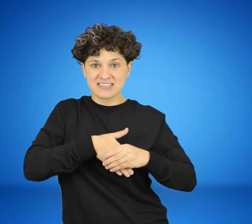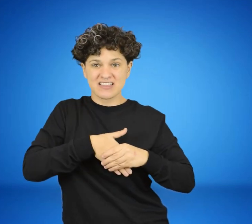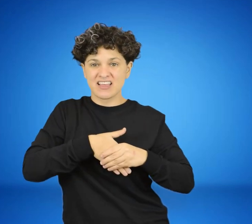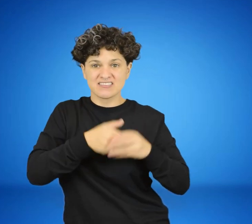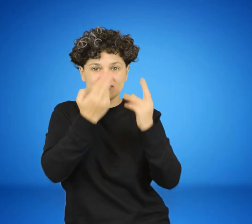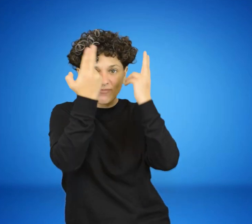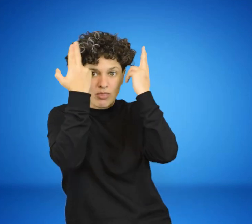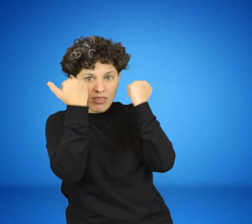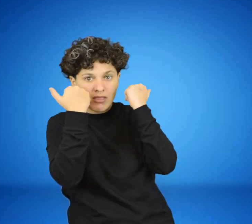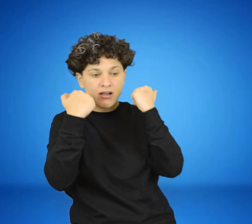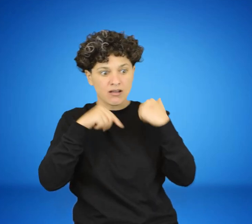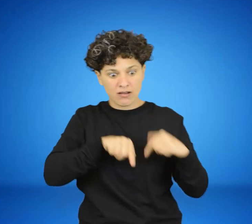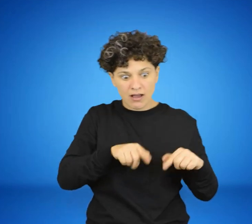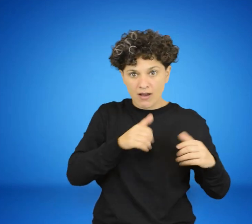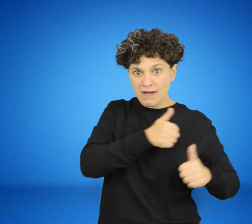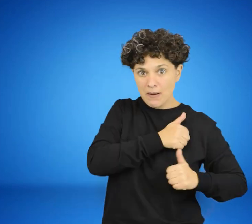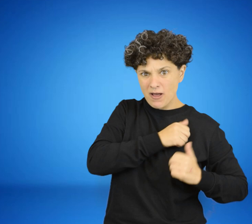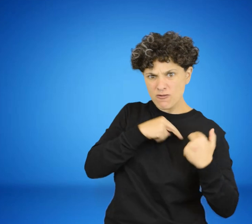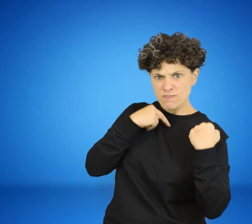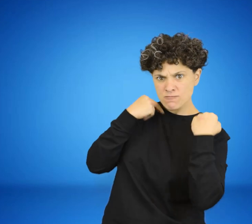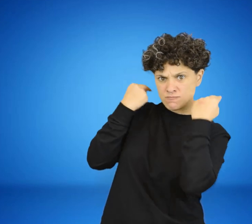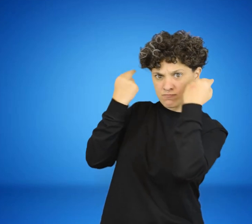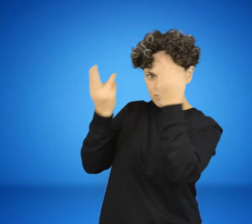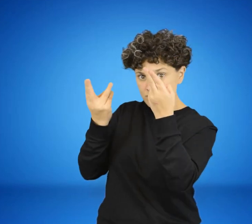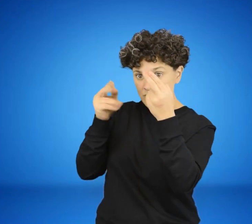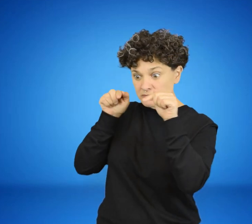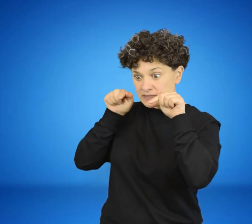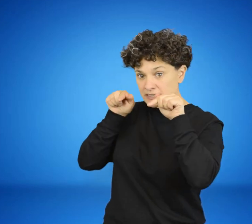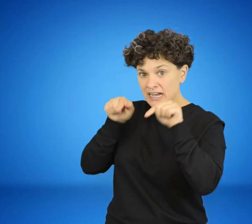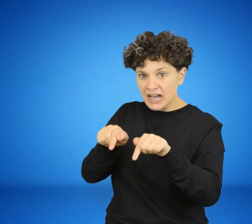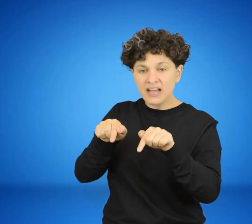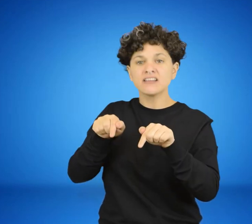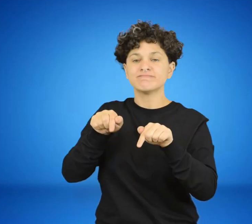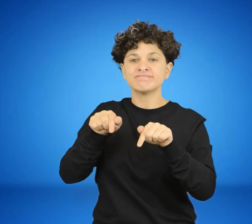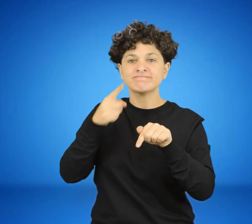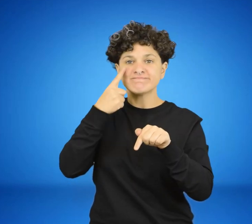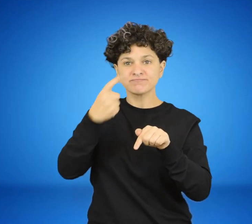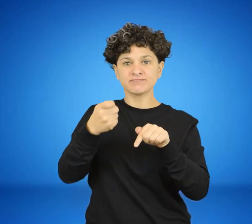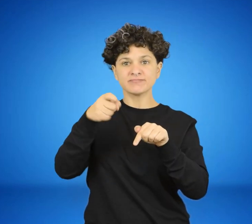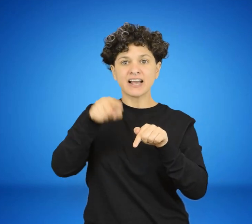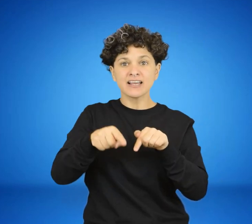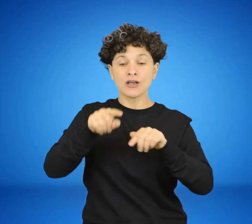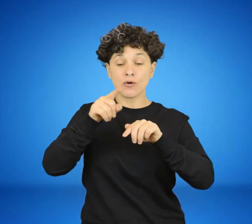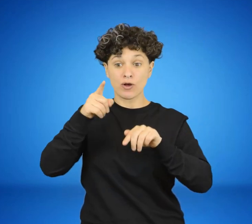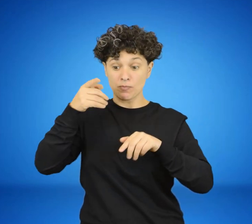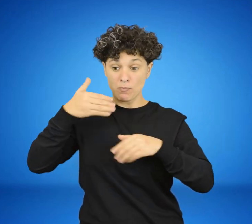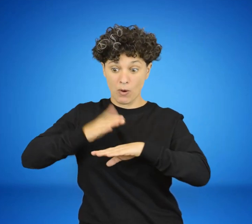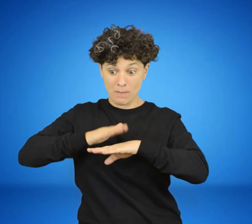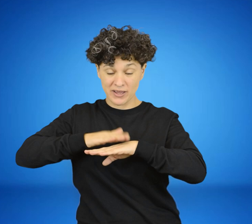frente a la fortaleza de las Fuerzas Armadas quedó consumada cuando el llamado de Bordaberri